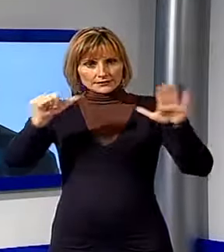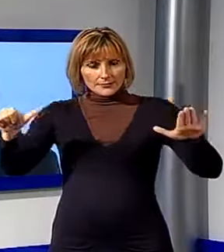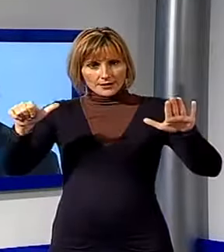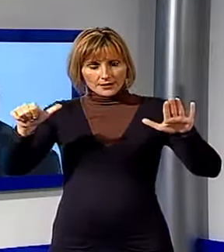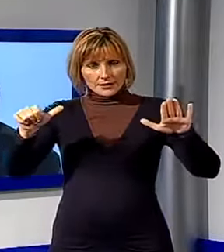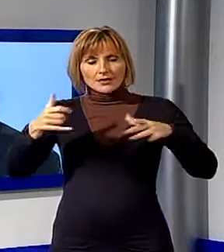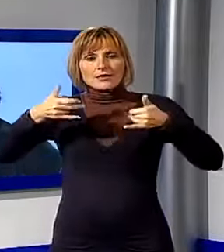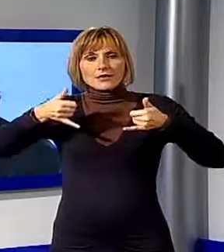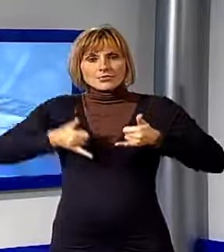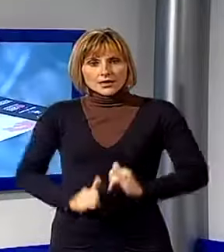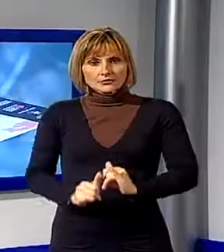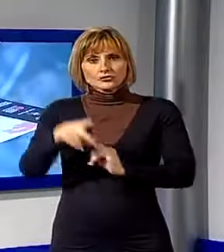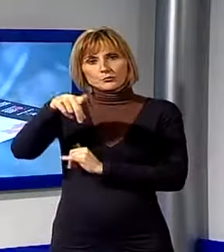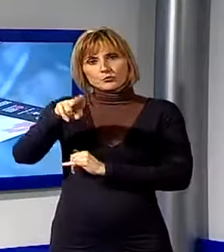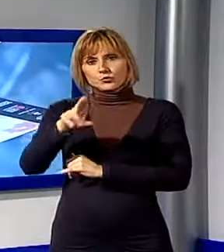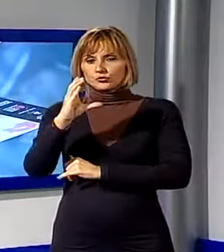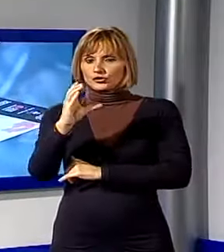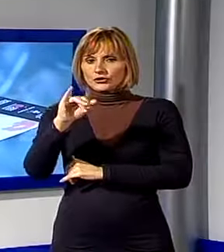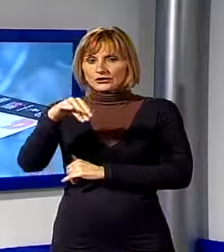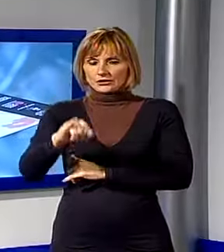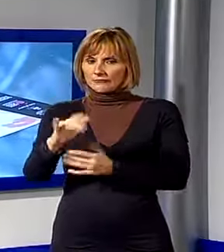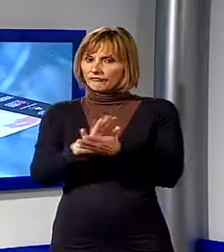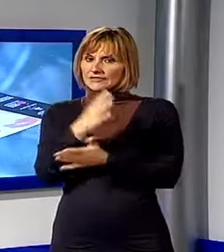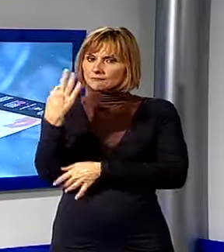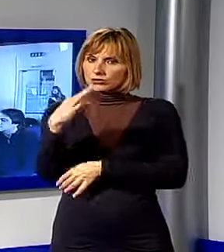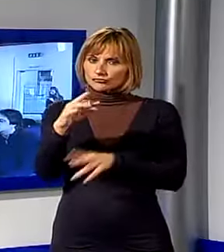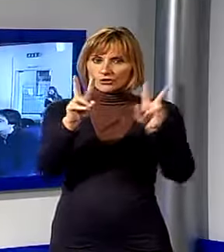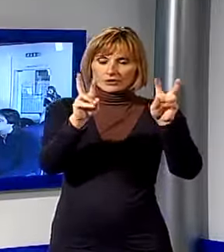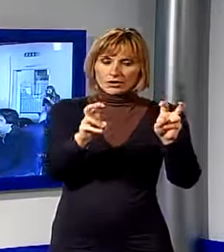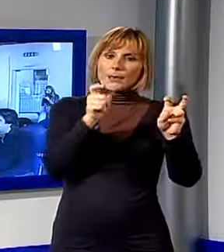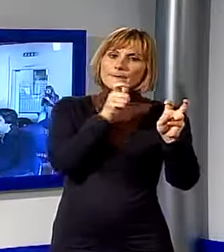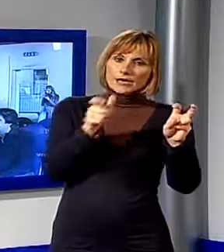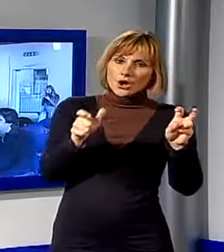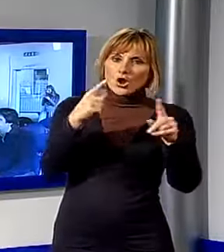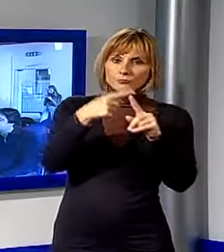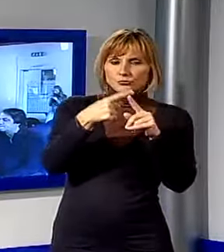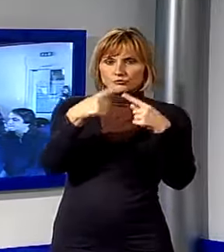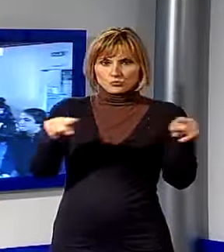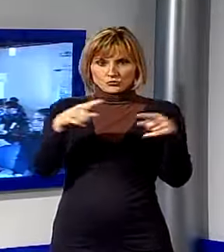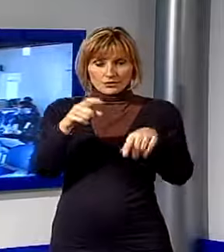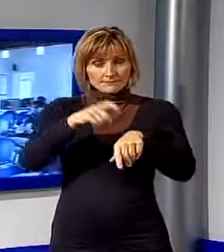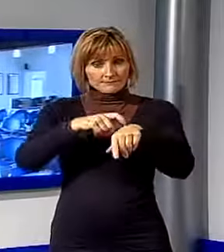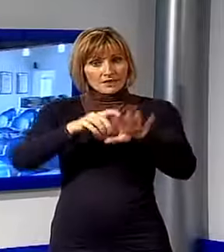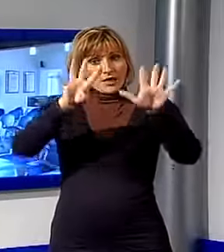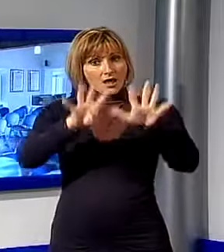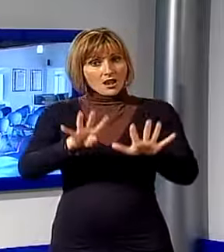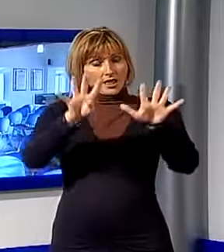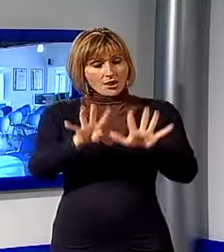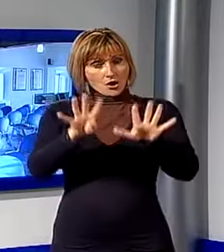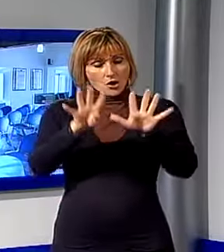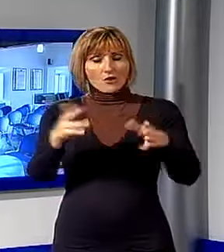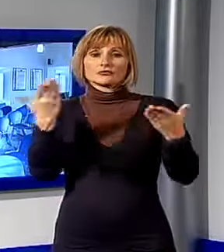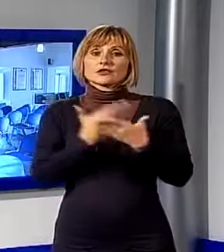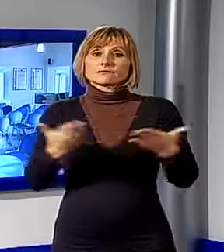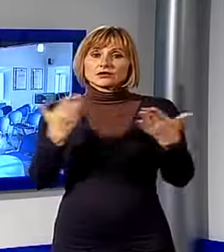nascita di Giacomo Puccini con un evento speciale tra parole e musica. Alle ore 21 al Teatro del Giglio va in scena lo spettacolo